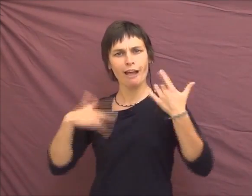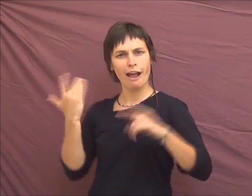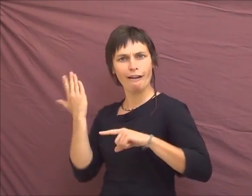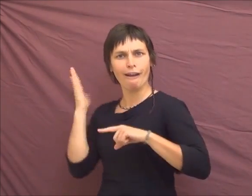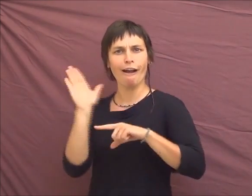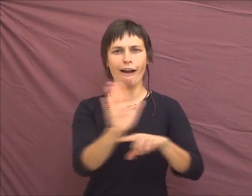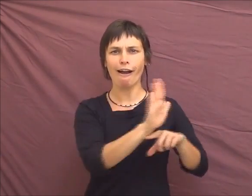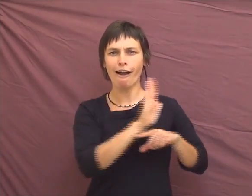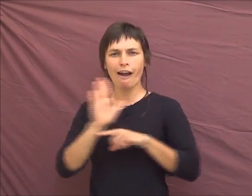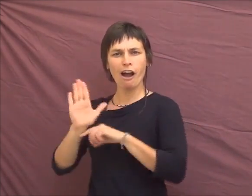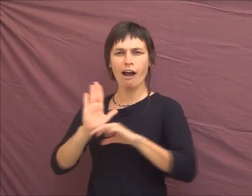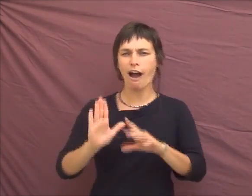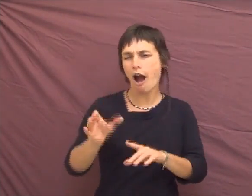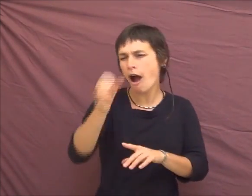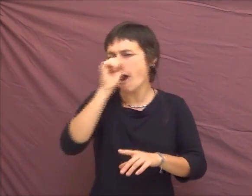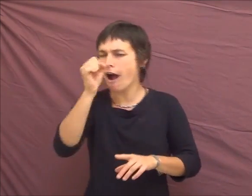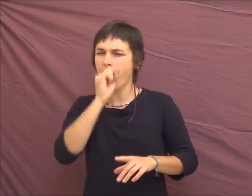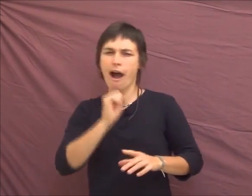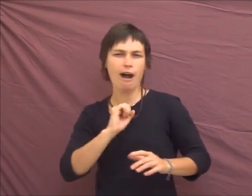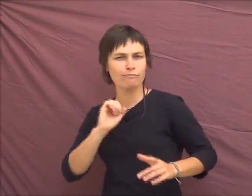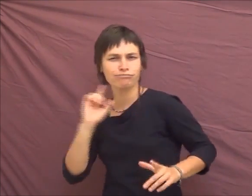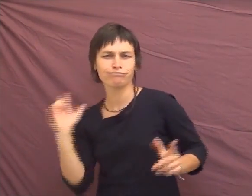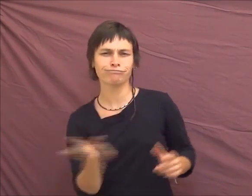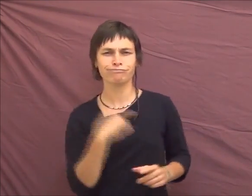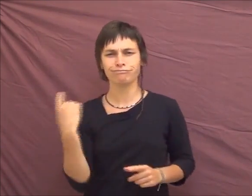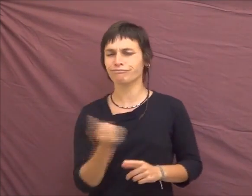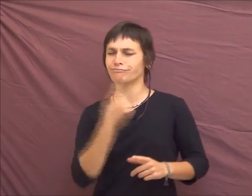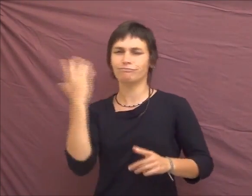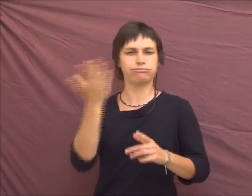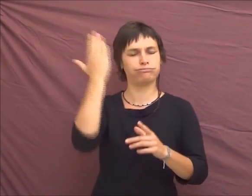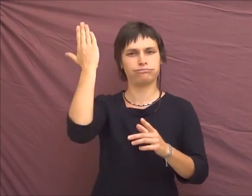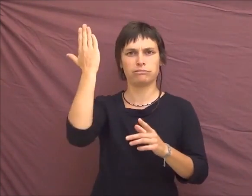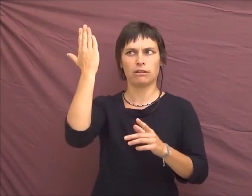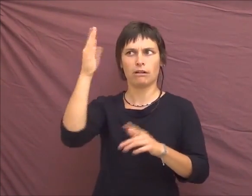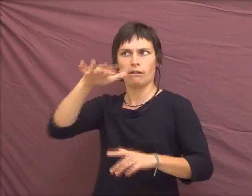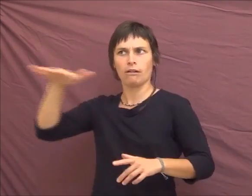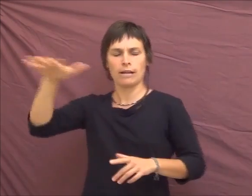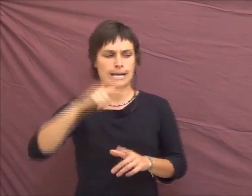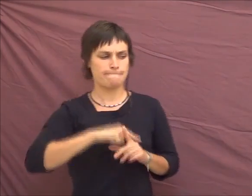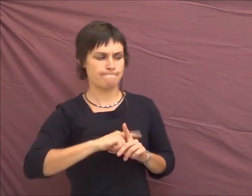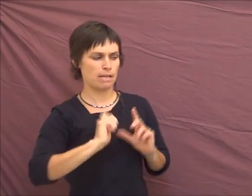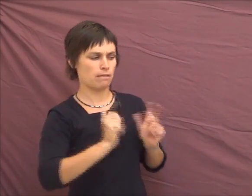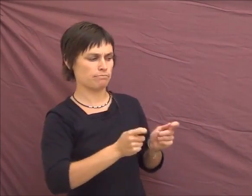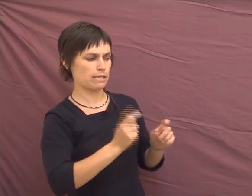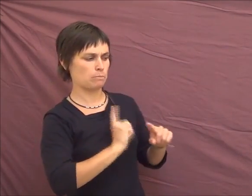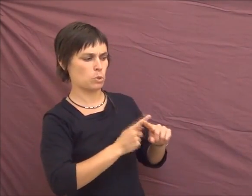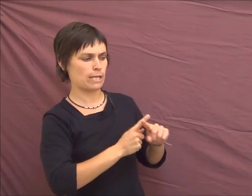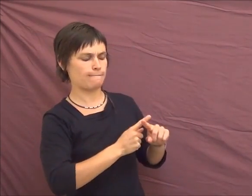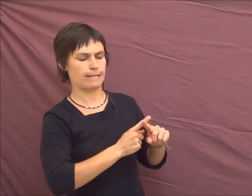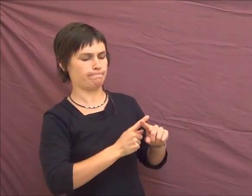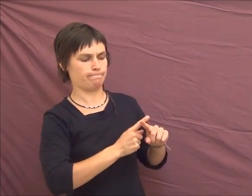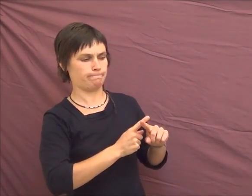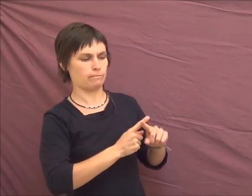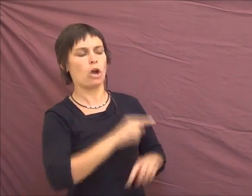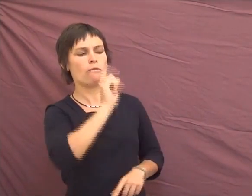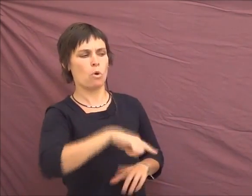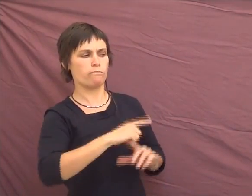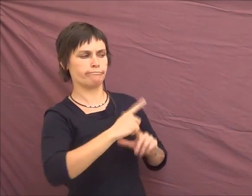cirques, on était dans les cabarets, et du coup, les médecins se sont dit, oh là là, on a fait une connerie, on est nommant hermaphrodite. C'est super positif, il faut trouver un